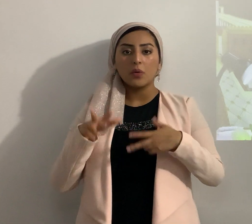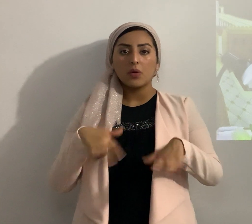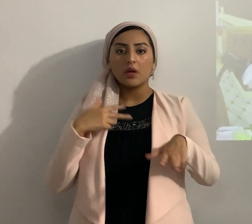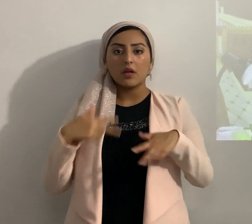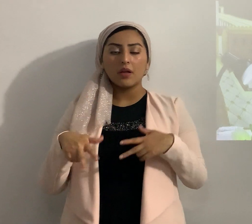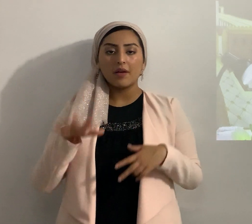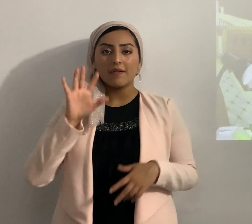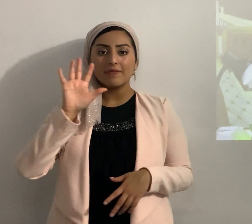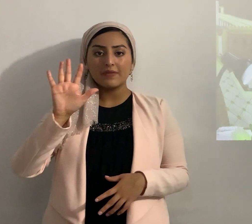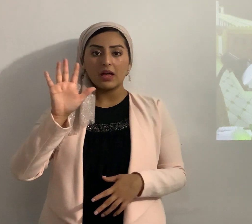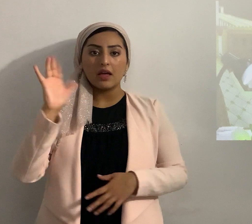días